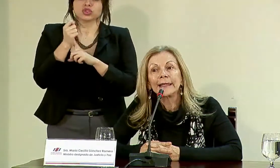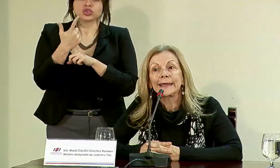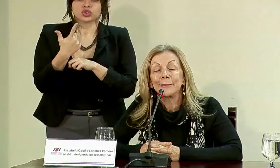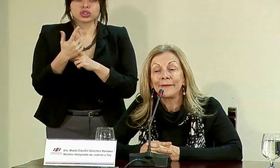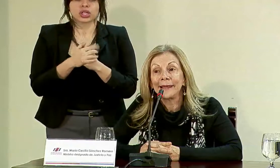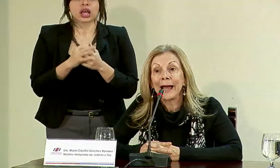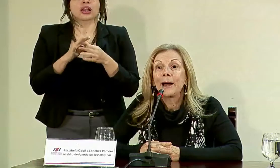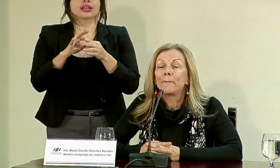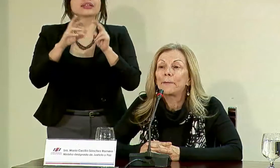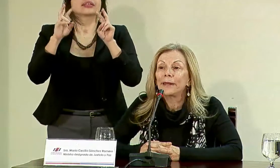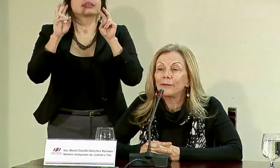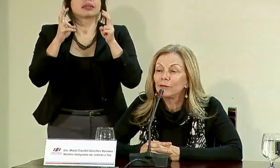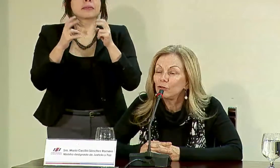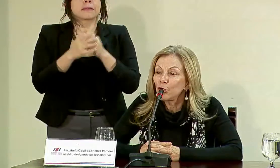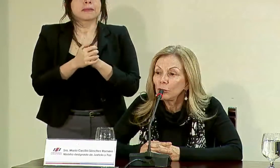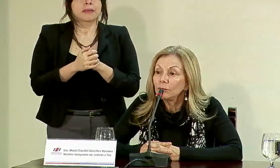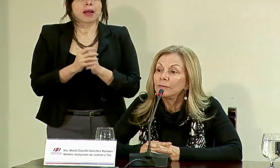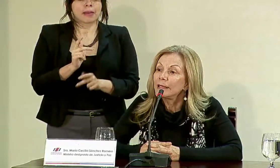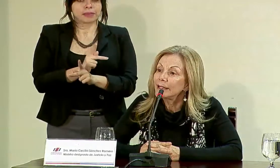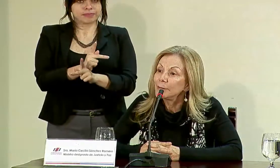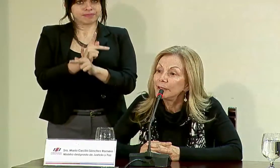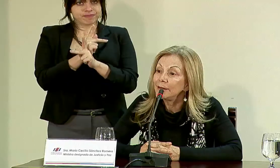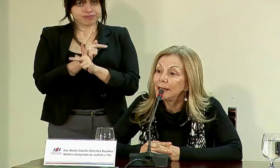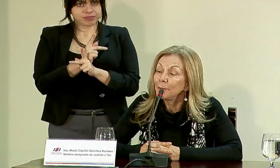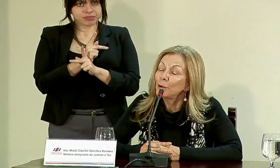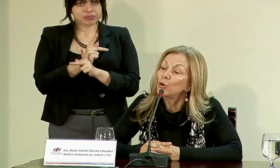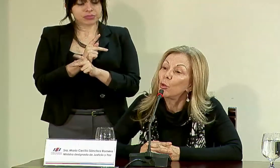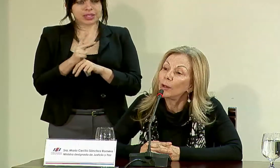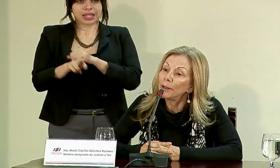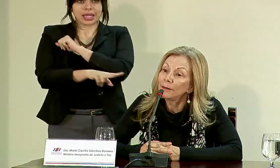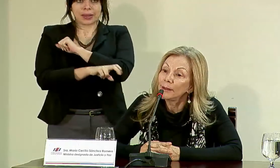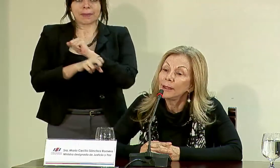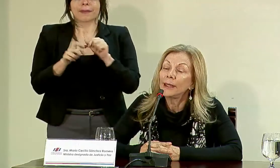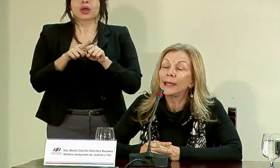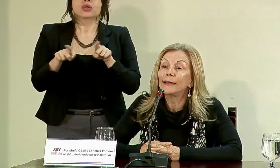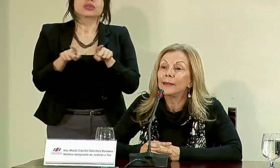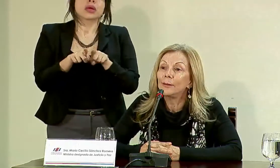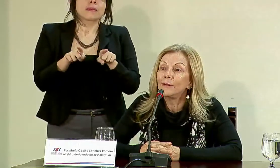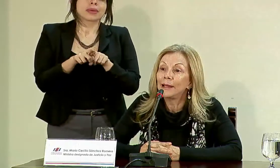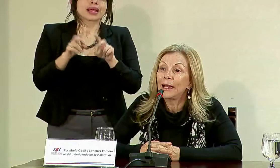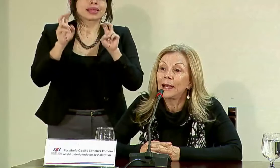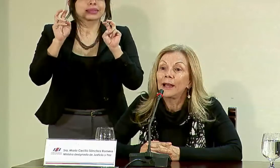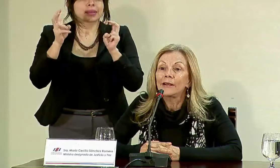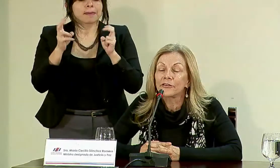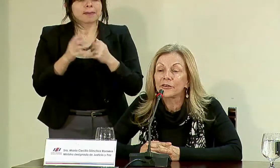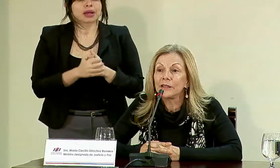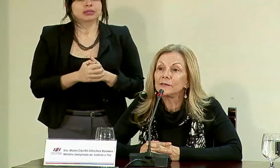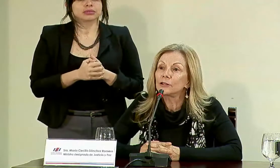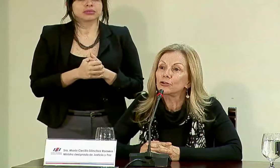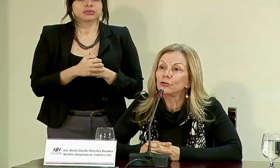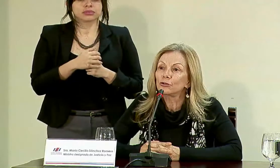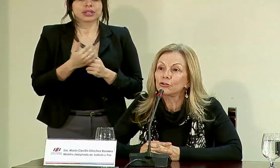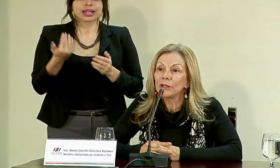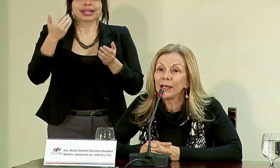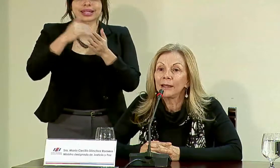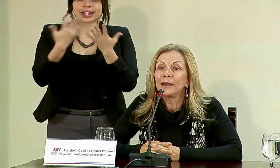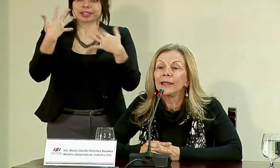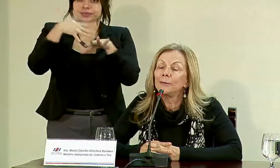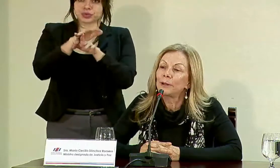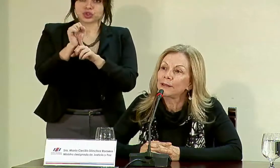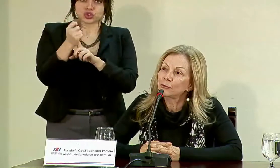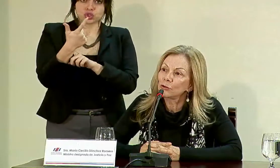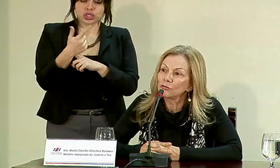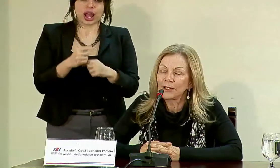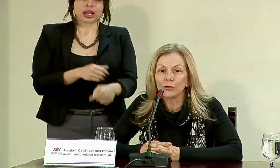en el tema de la prevención de la criminalidad, pero igualmente en el tema de la reinserción social